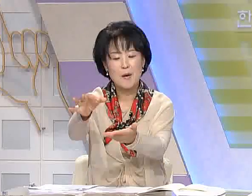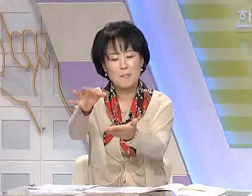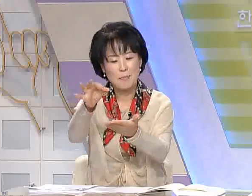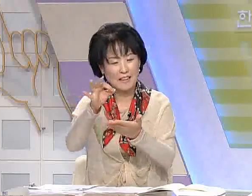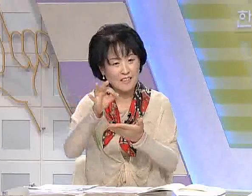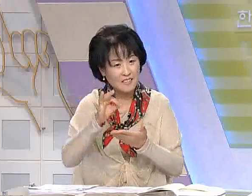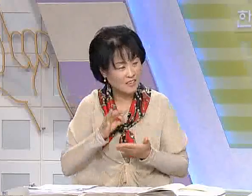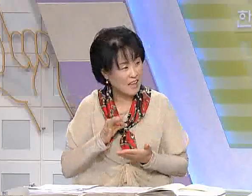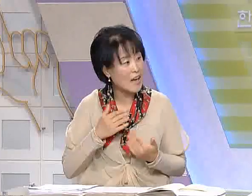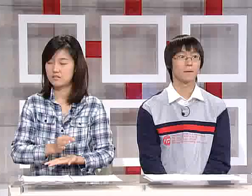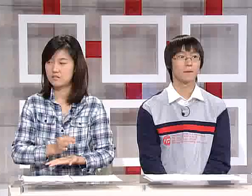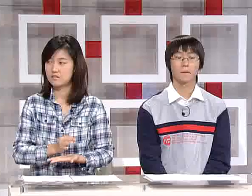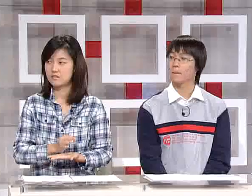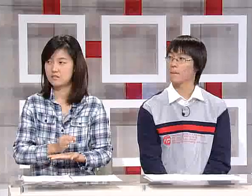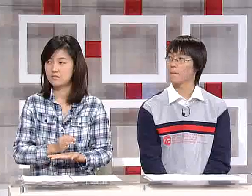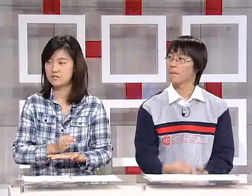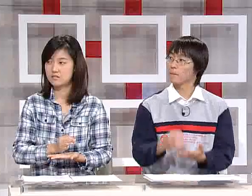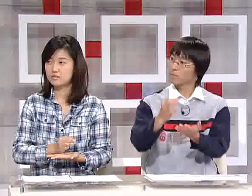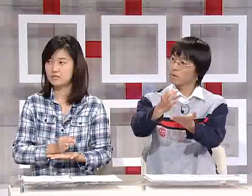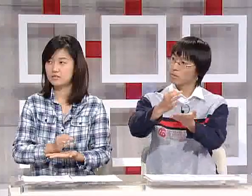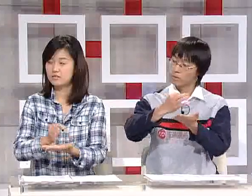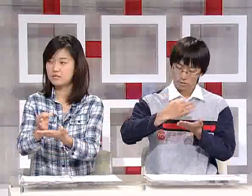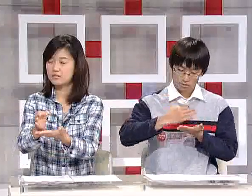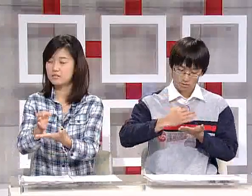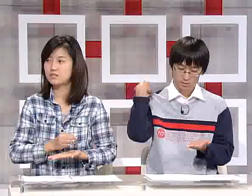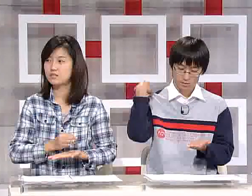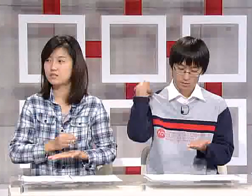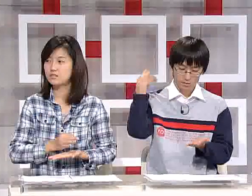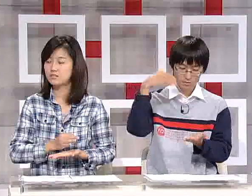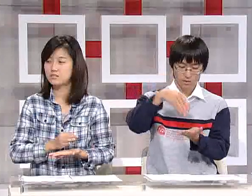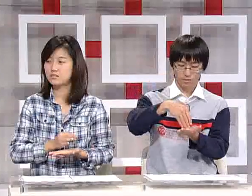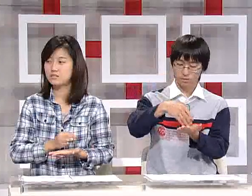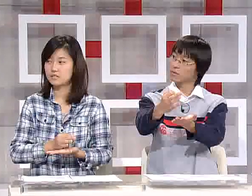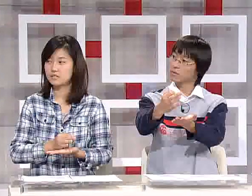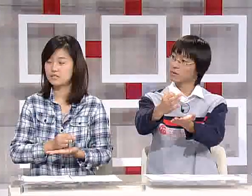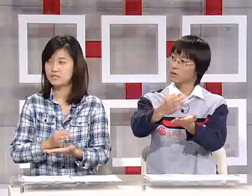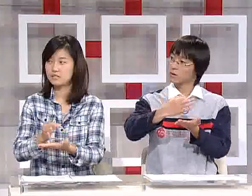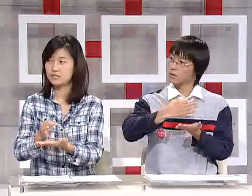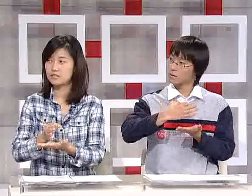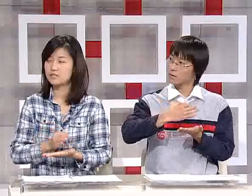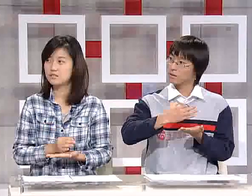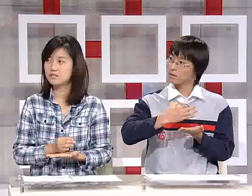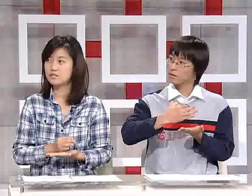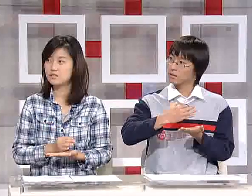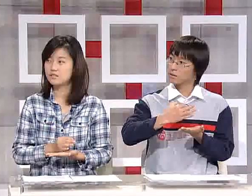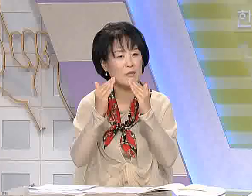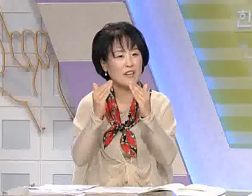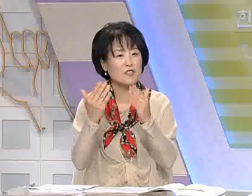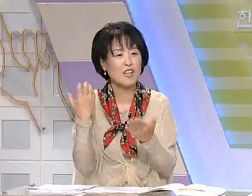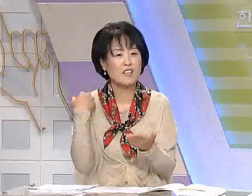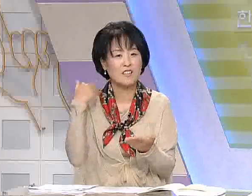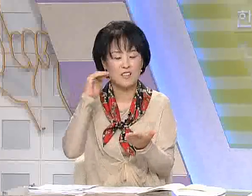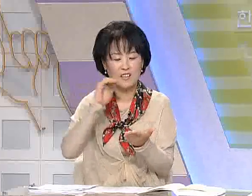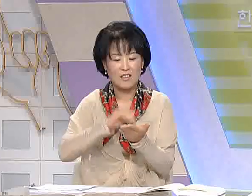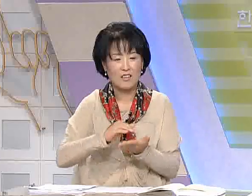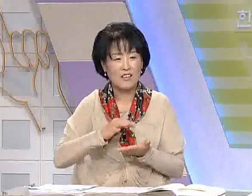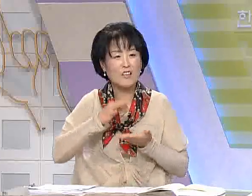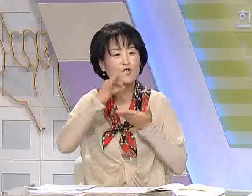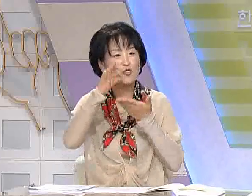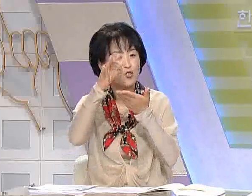받는, 내가 받는 수영으로 해줘야 됩니다. 그렇죠. 예. 수영. 손님이, 주인이, 손님에게 내줄 때는 내주는